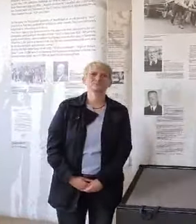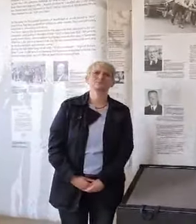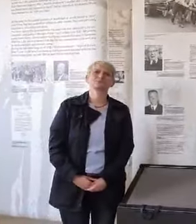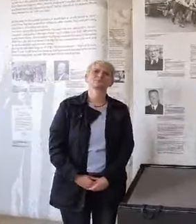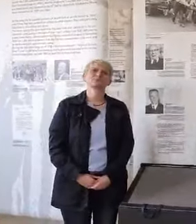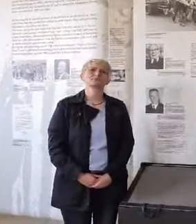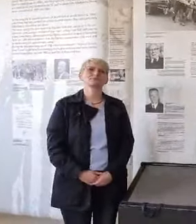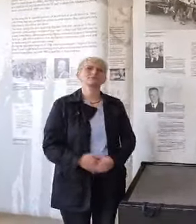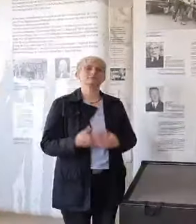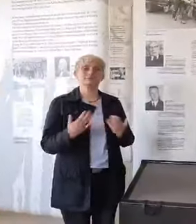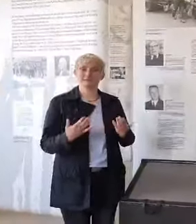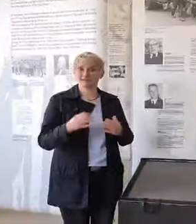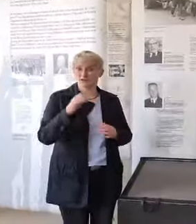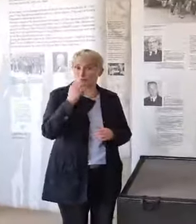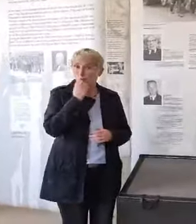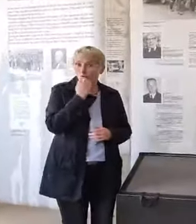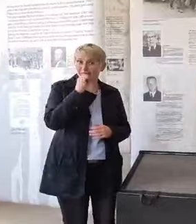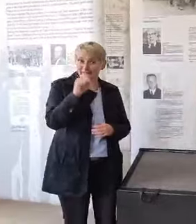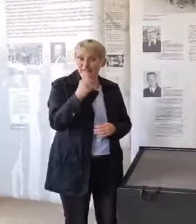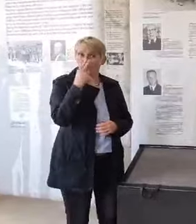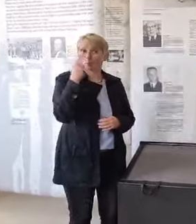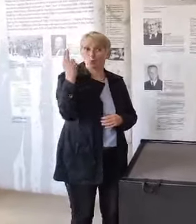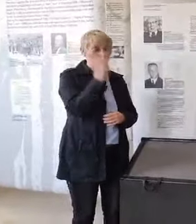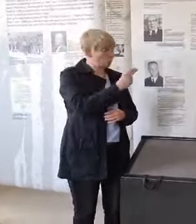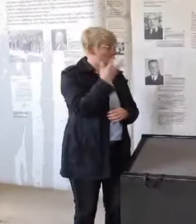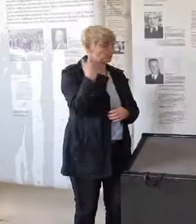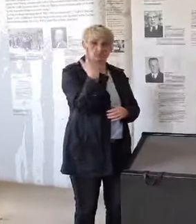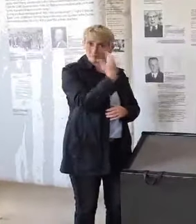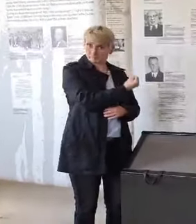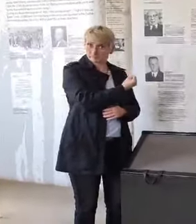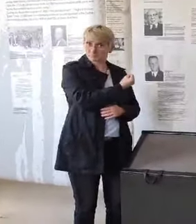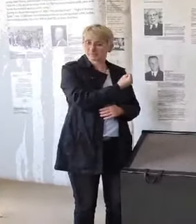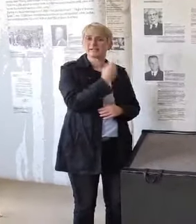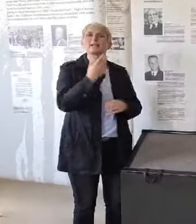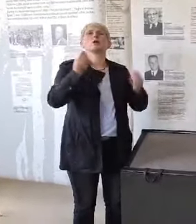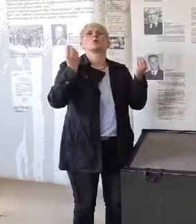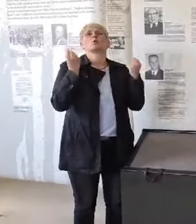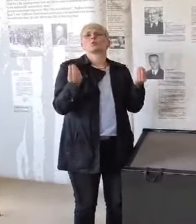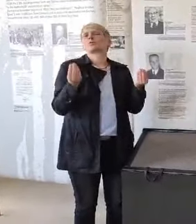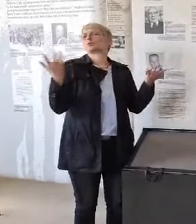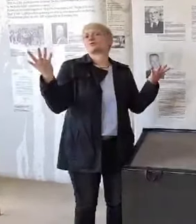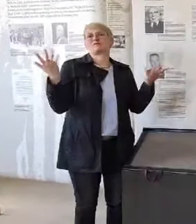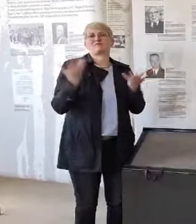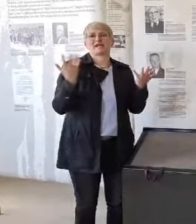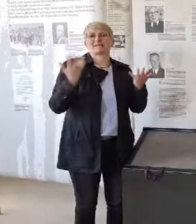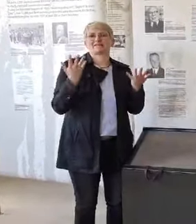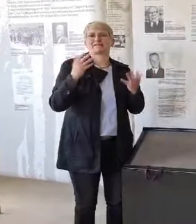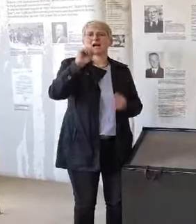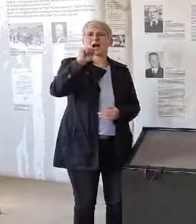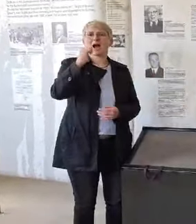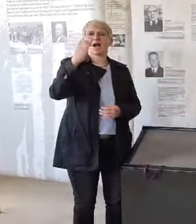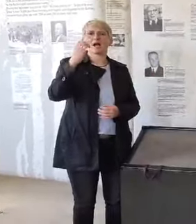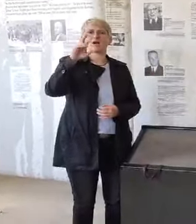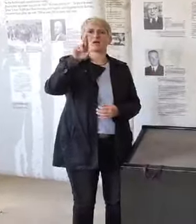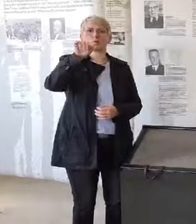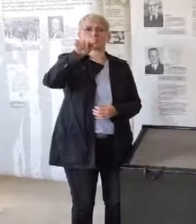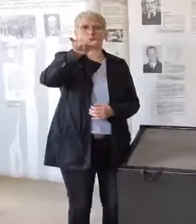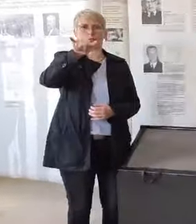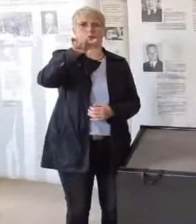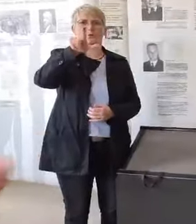Also ich hoffe, man kann es hier auch ganz gut erkennen. Was typisch ist bei den Acrylbildern, ist die Farbe